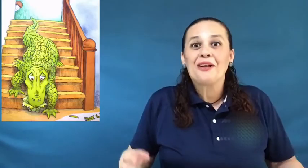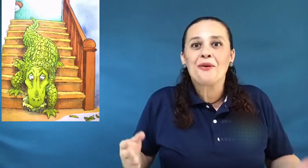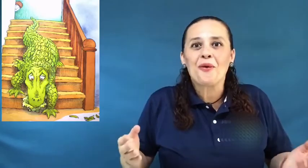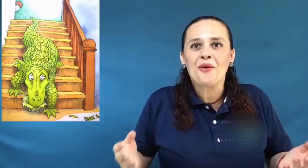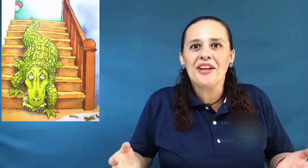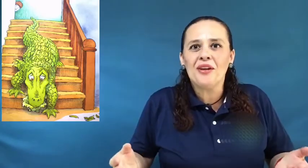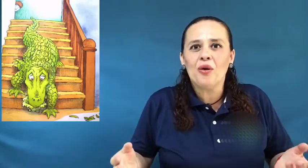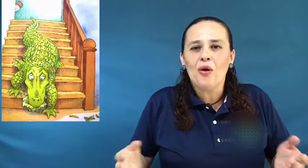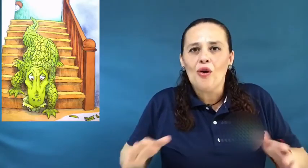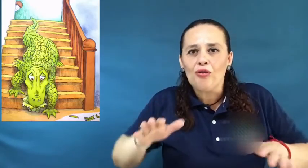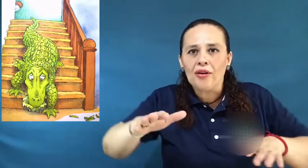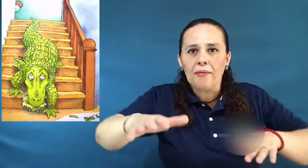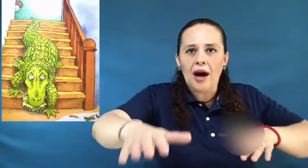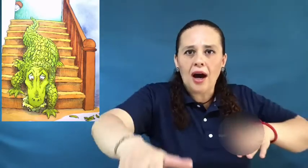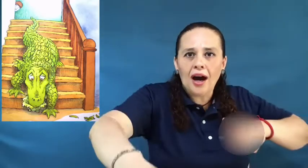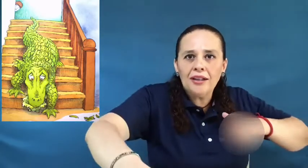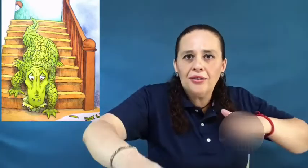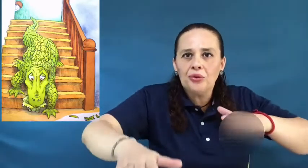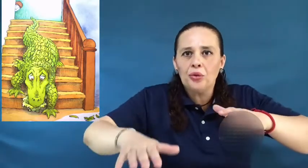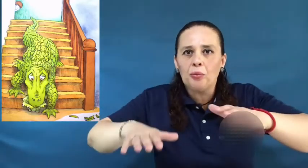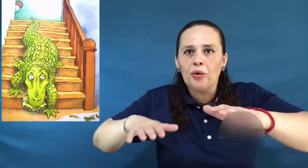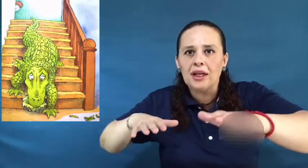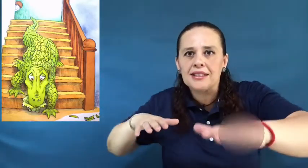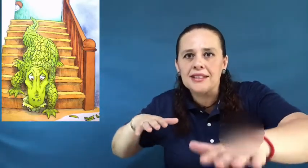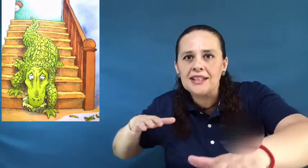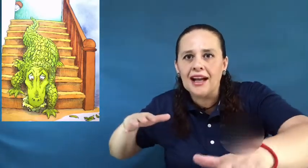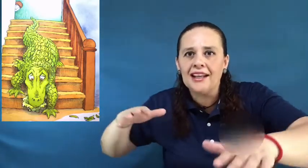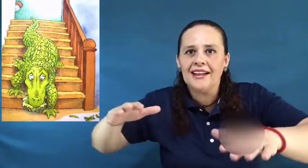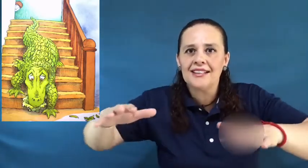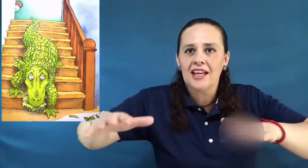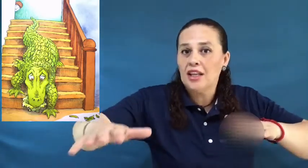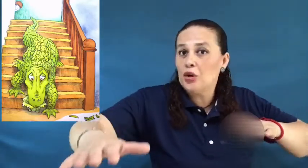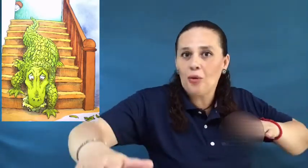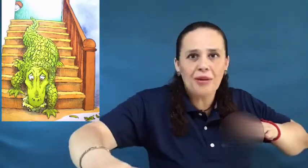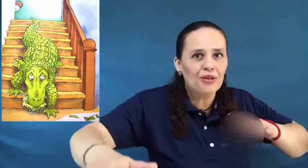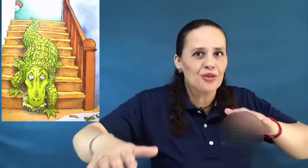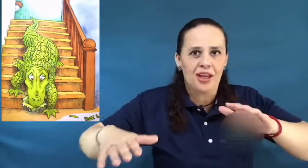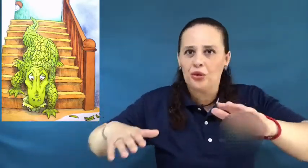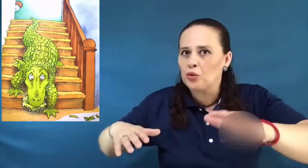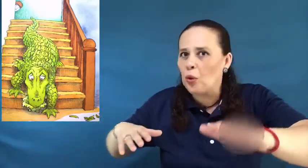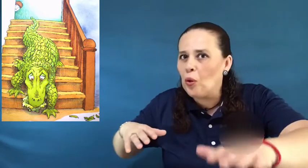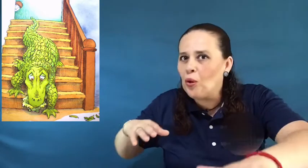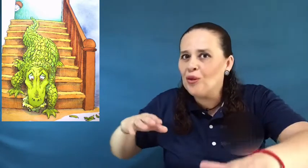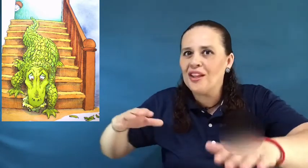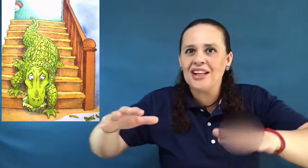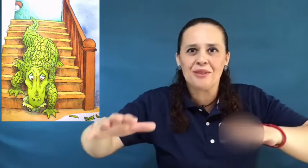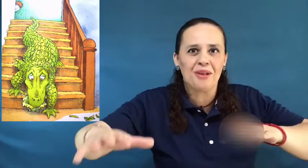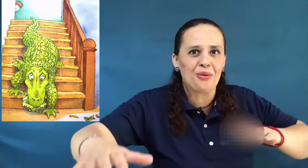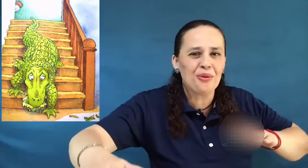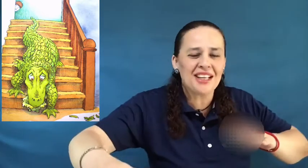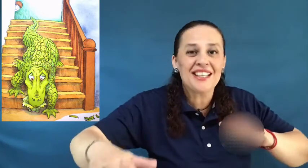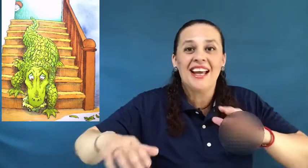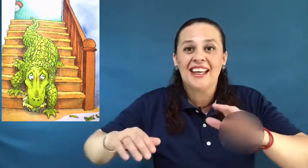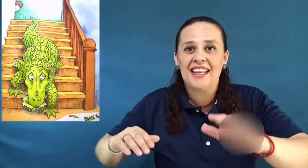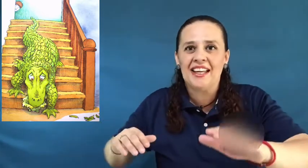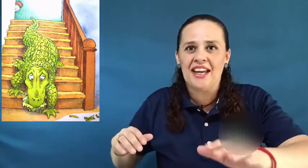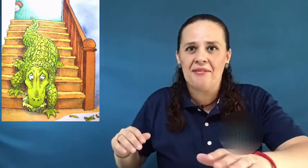cocodrilo fue bajando por las escaleras y comiéndose todas las verduras que ahí había.